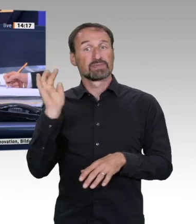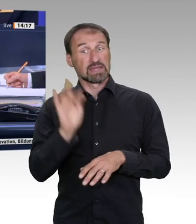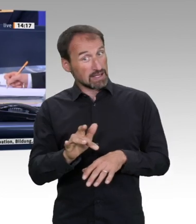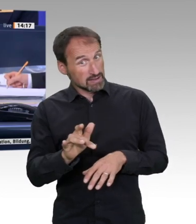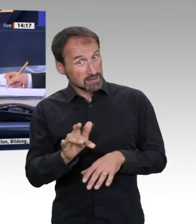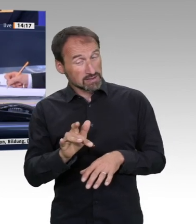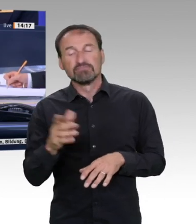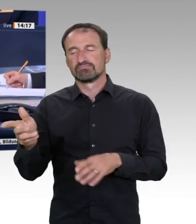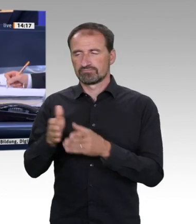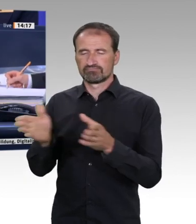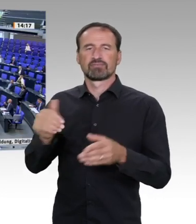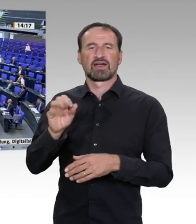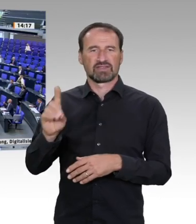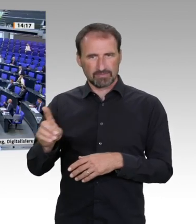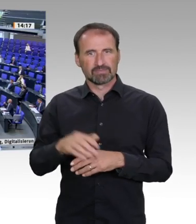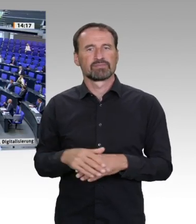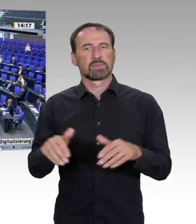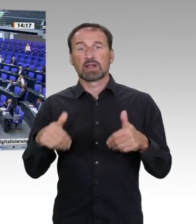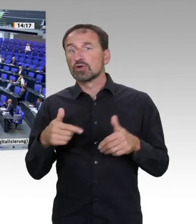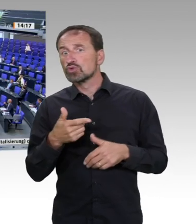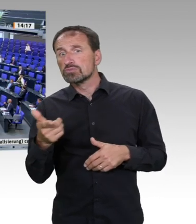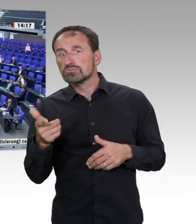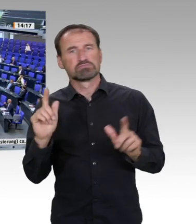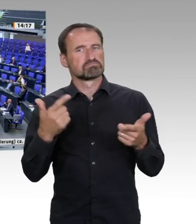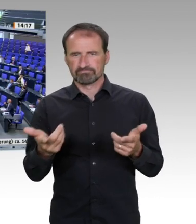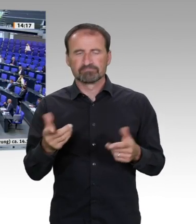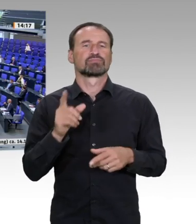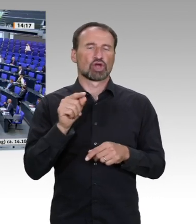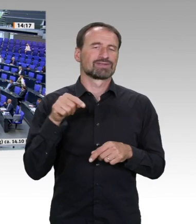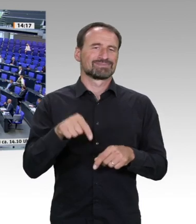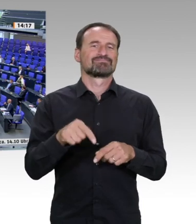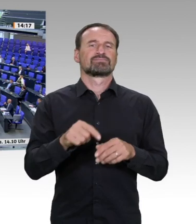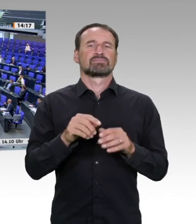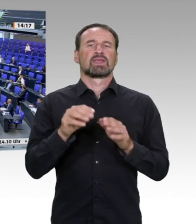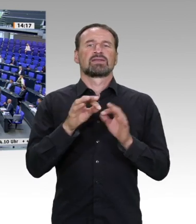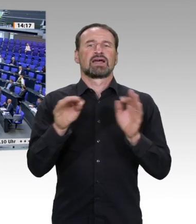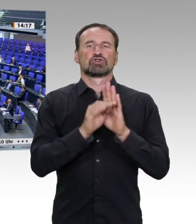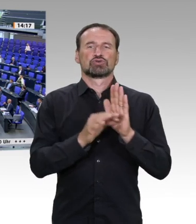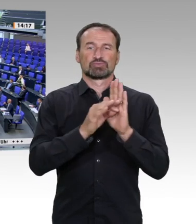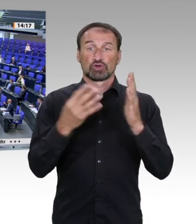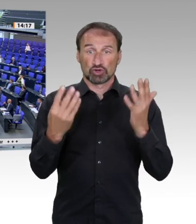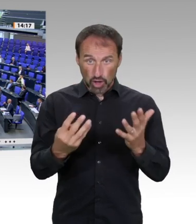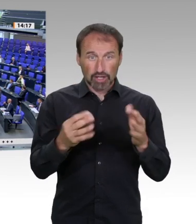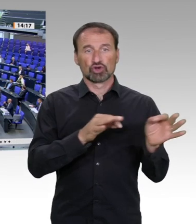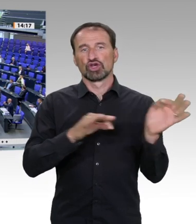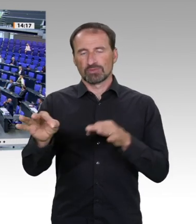Wer stimmt dafür? CDU, CSU, SPD, Grüne, alle Fraktionen mit Ausnahme der AfD. Wer stimmt dagegen?